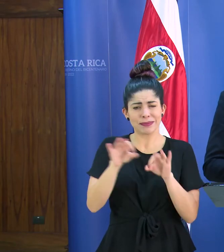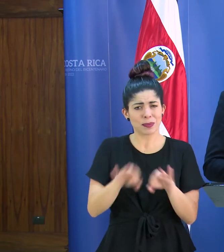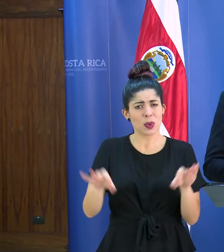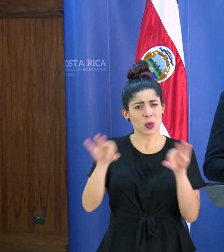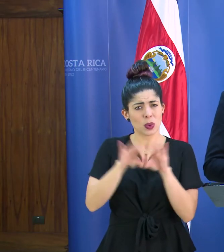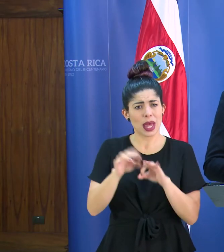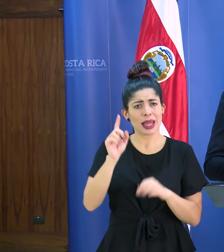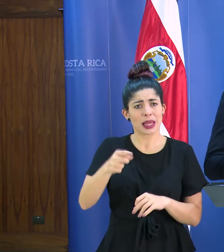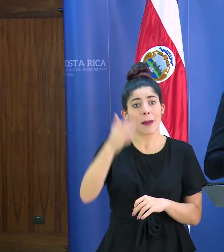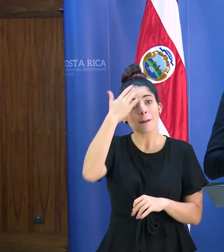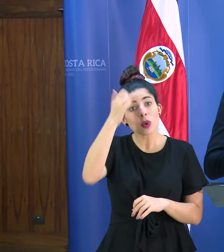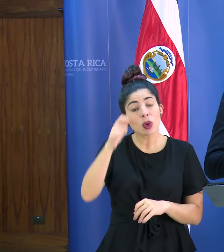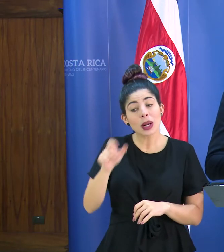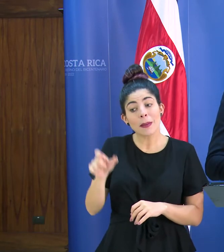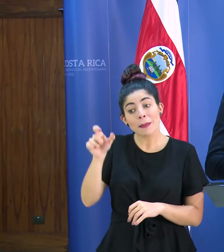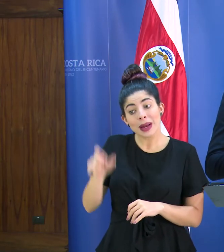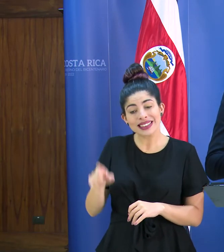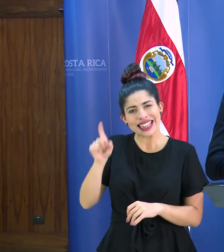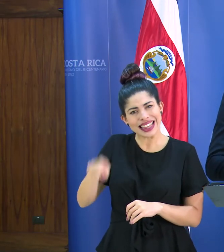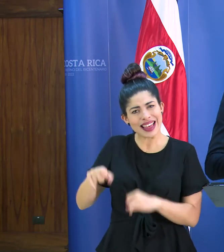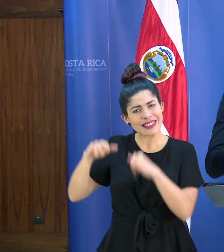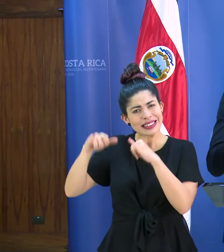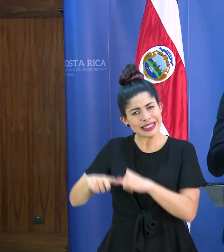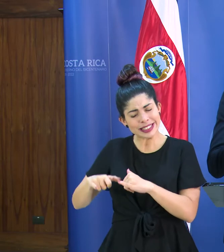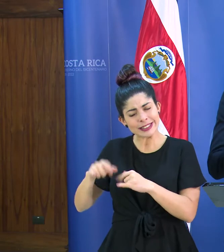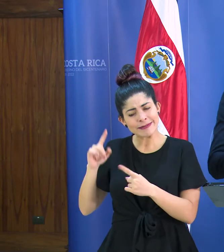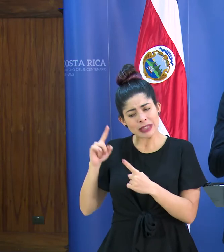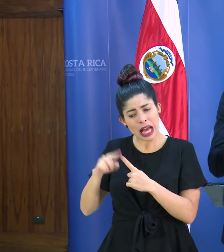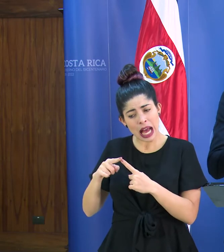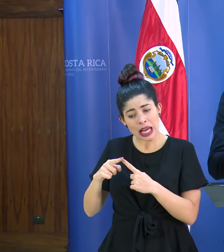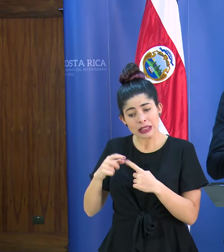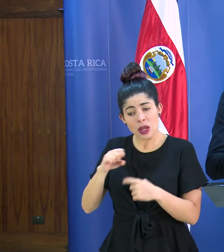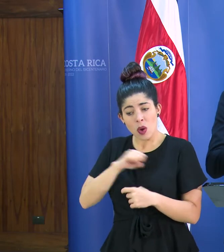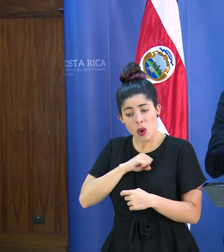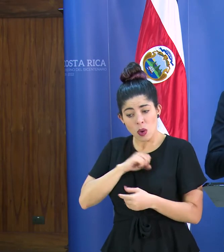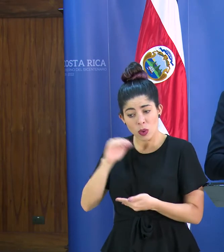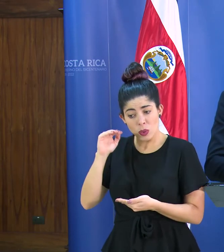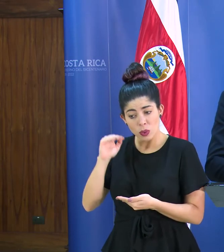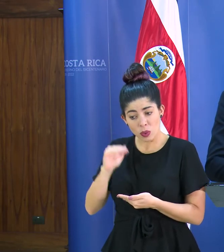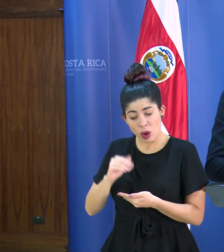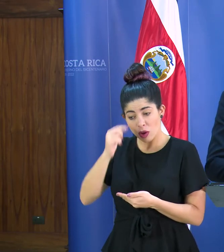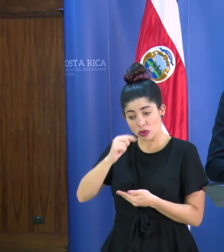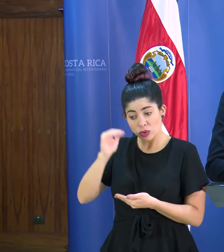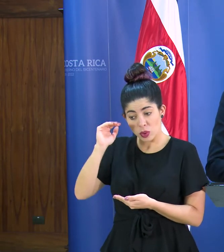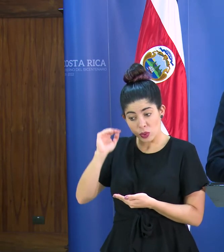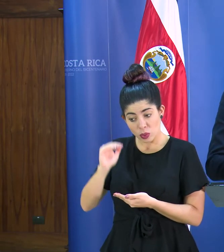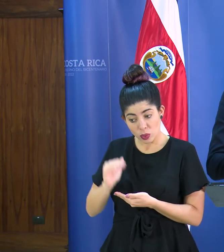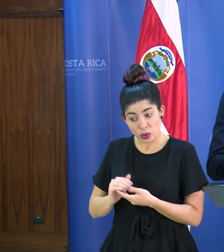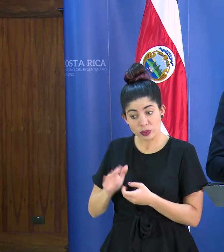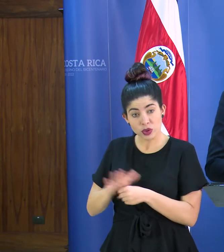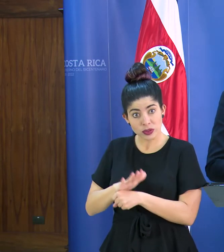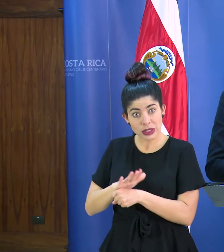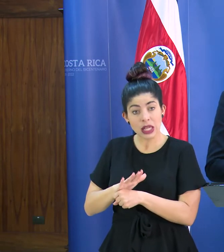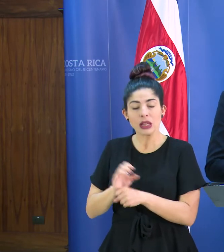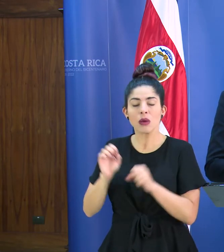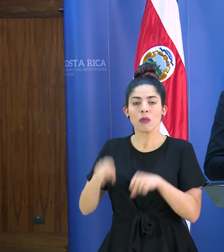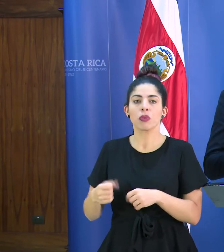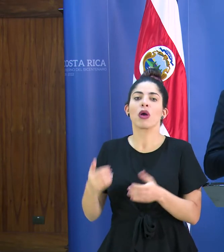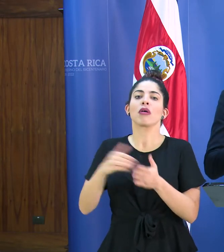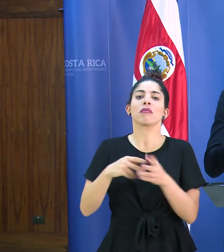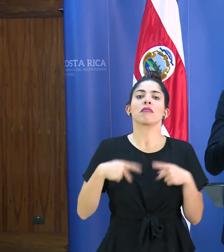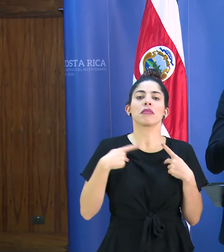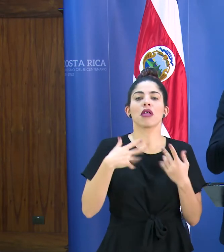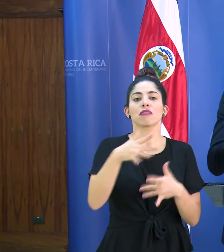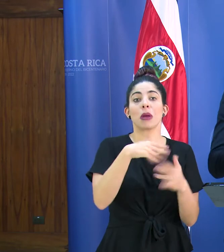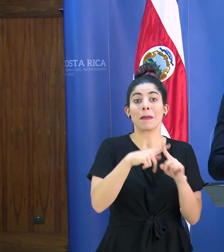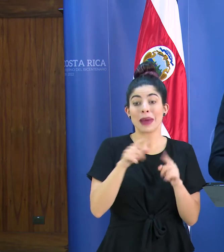porque ellos tienen que permanecer hasta que ya la cantidad de tos y tornudos haya disminuido lo suficiente ya pueden renovar su vida pero